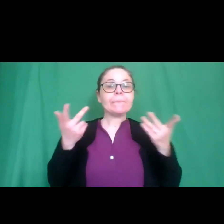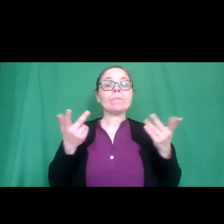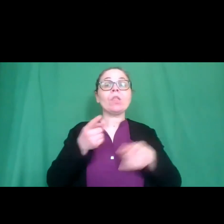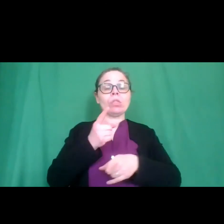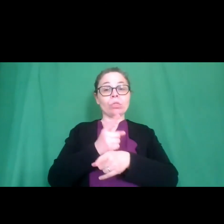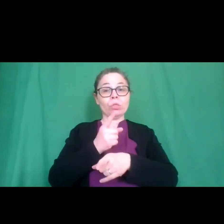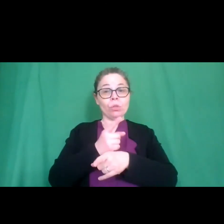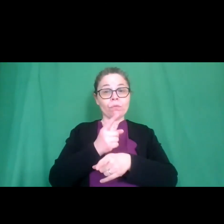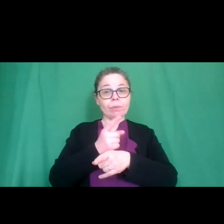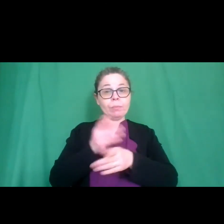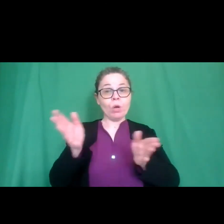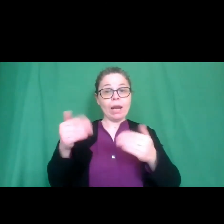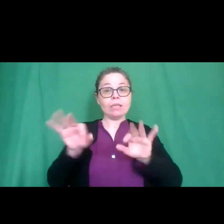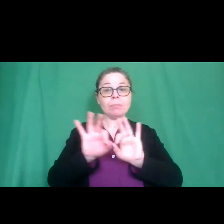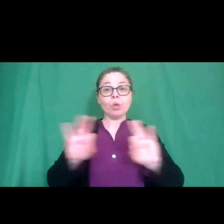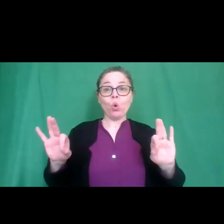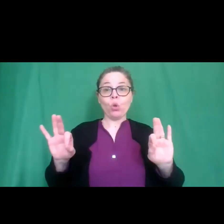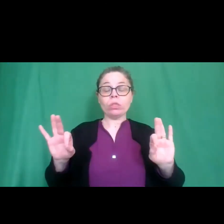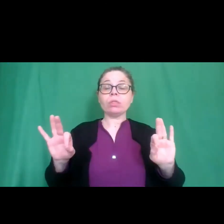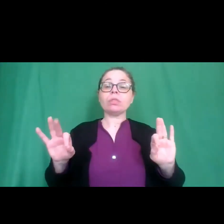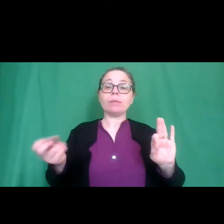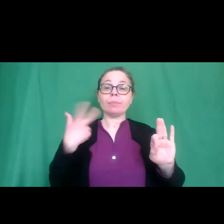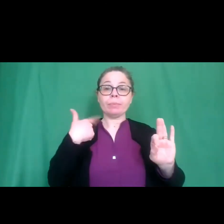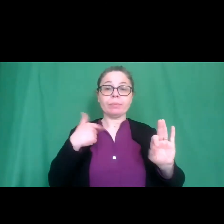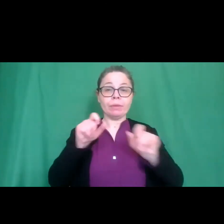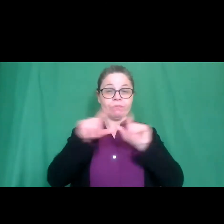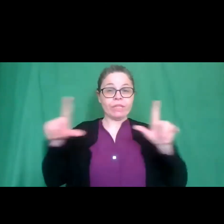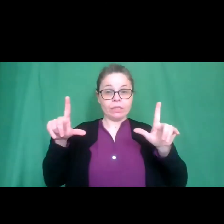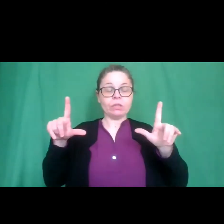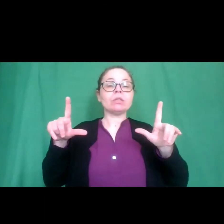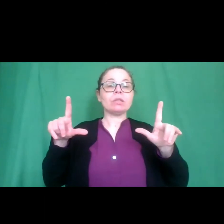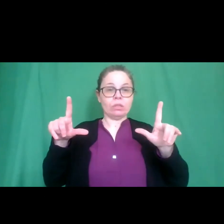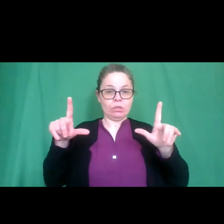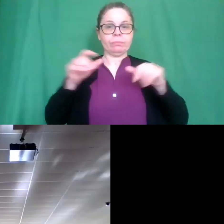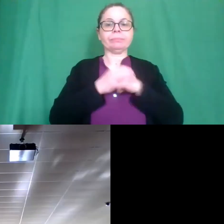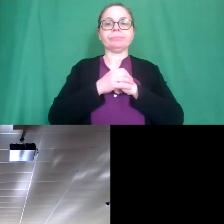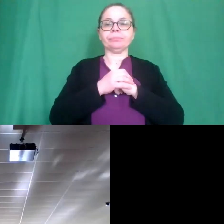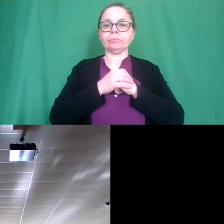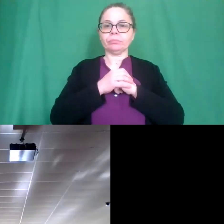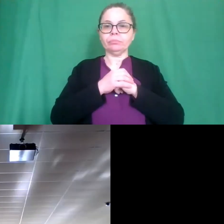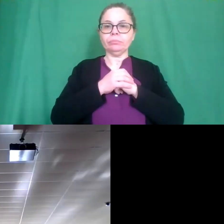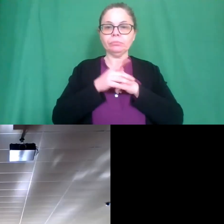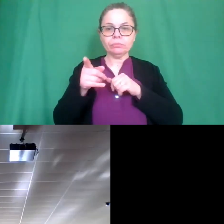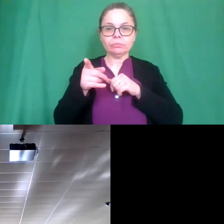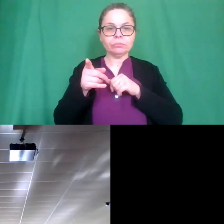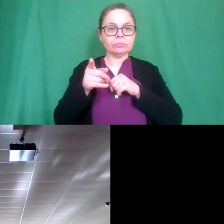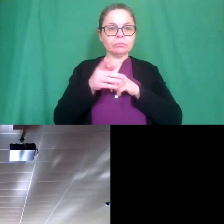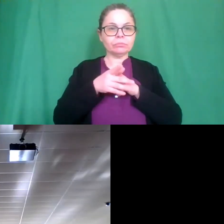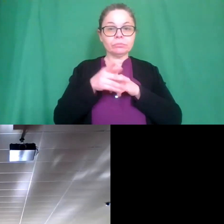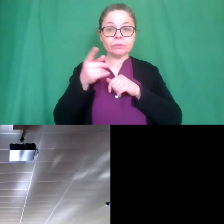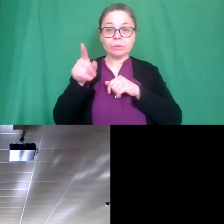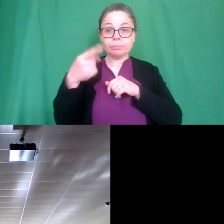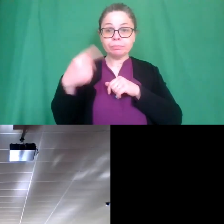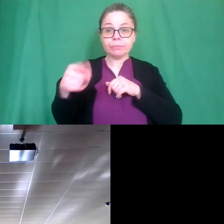collegati appena sono pronti prendono il video che salutiamo nel frattempo credo siano loro